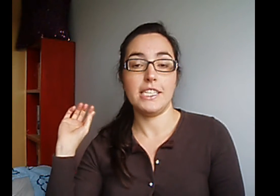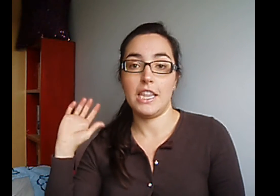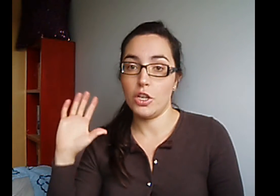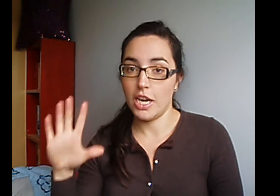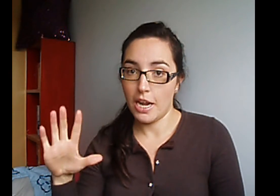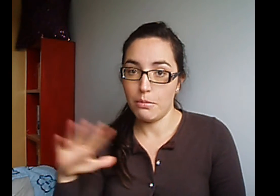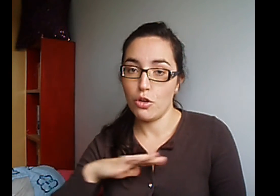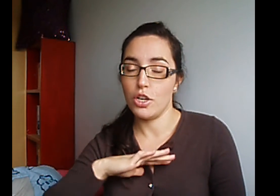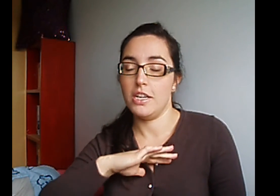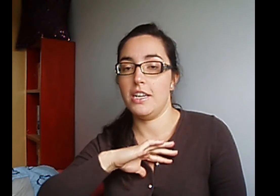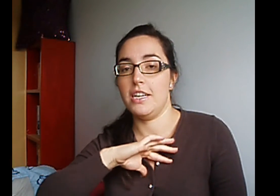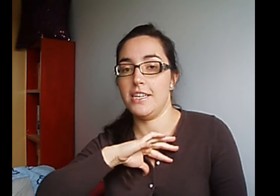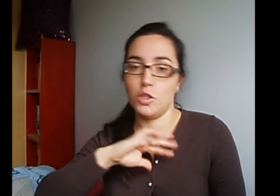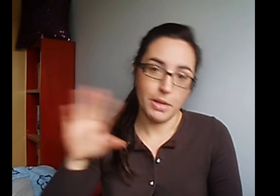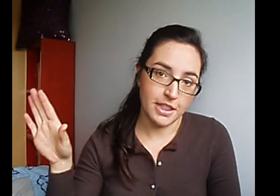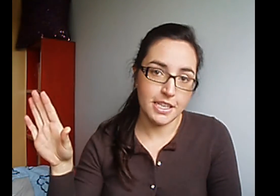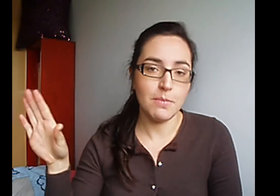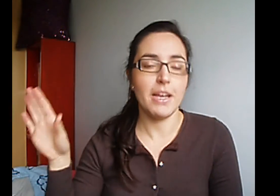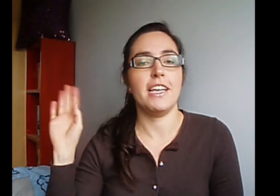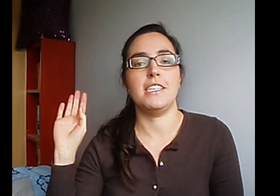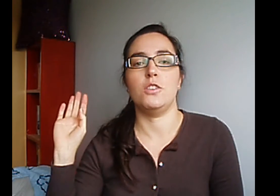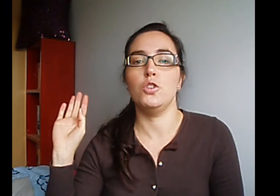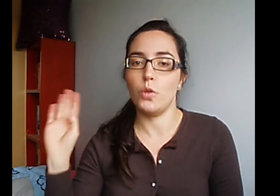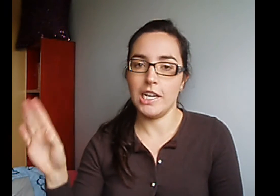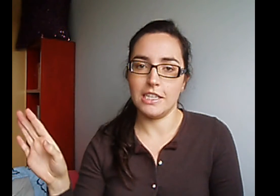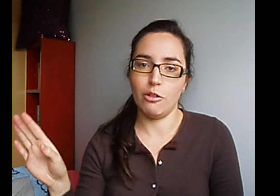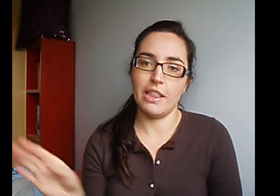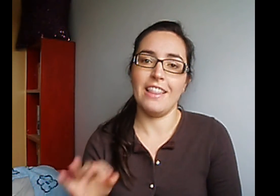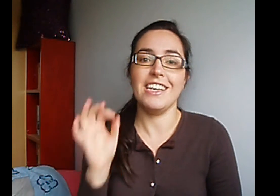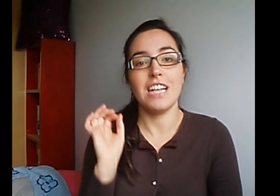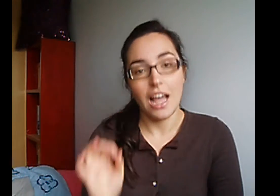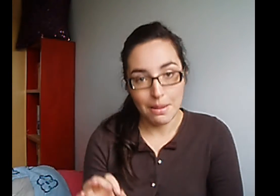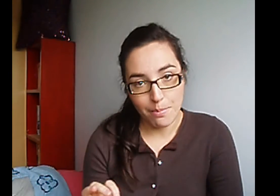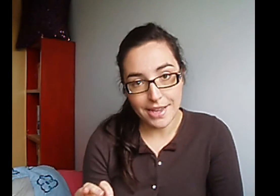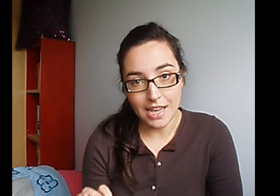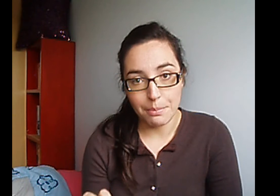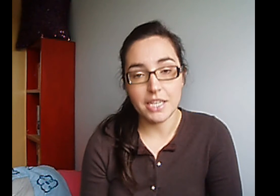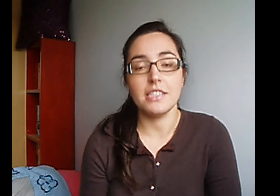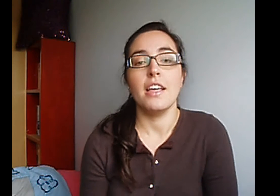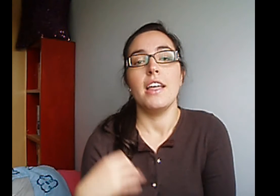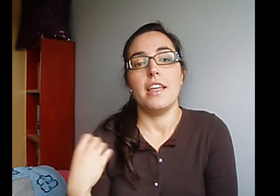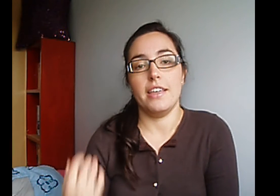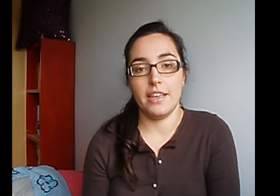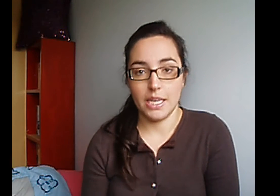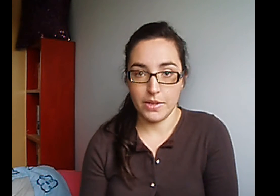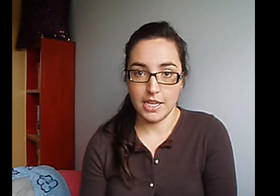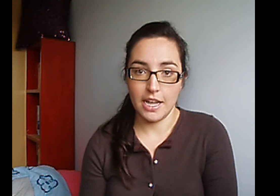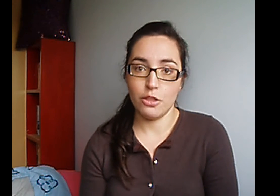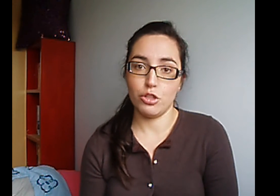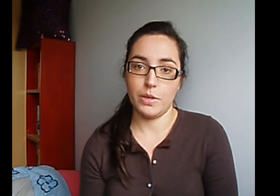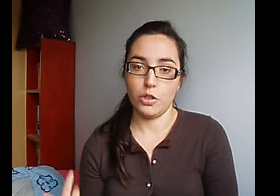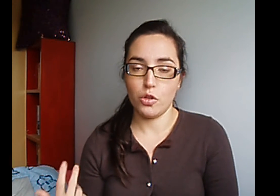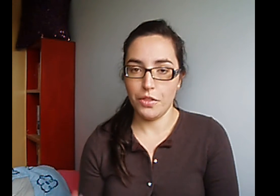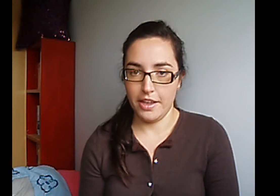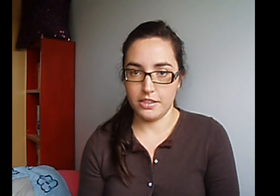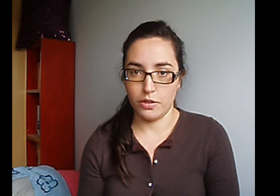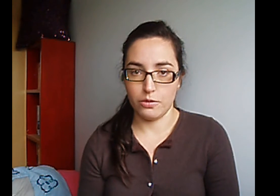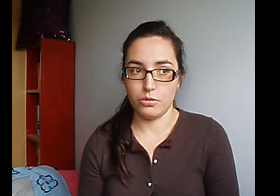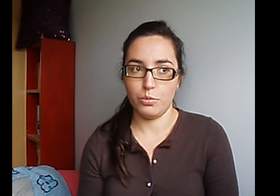sección en el blog estupendísima Que son todas las novedades mes a mes Que van sacando sobre todo de Young Adult Bueno,